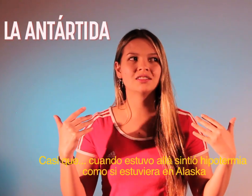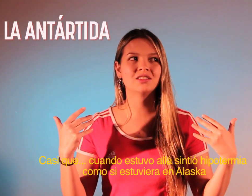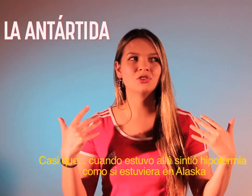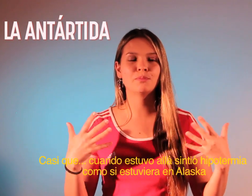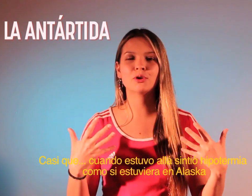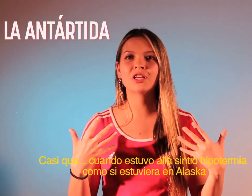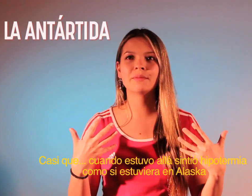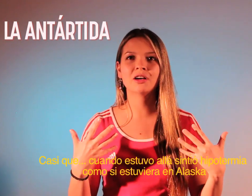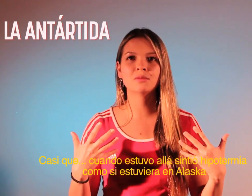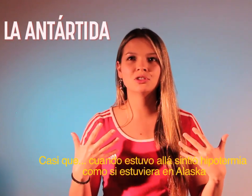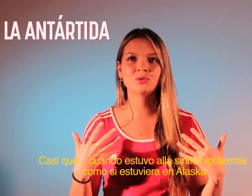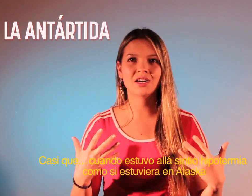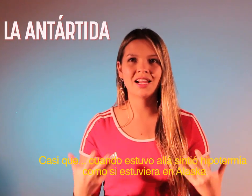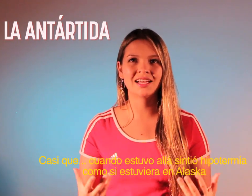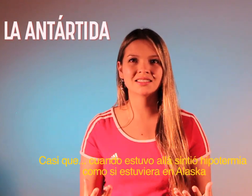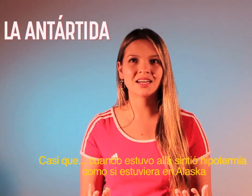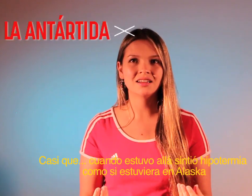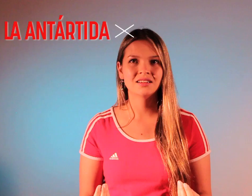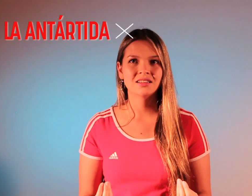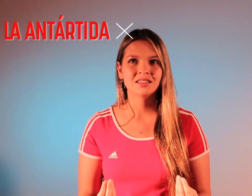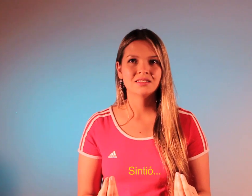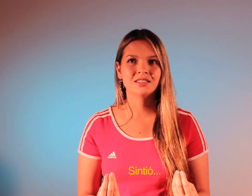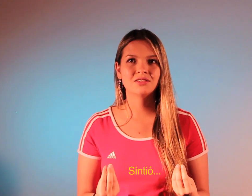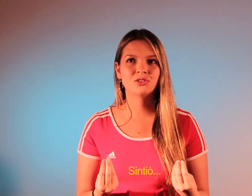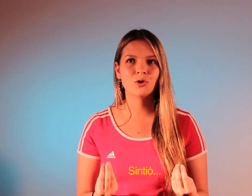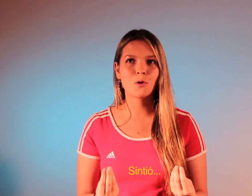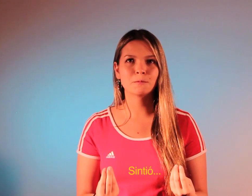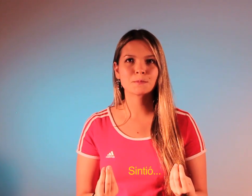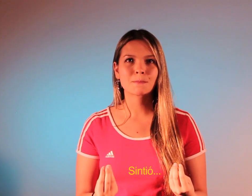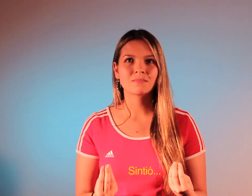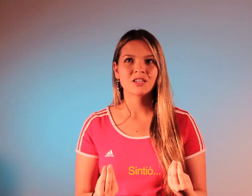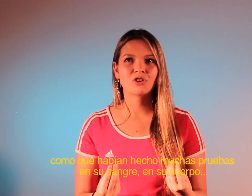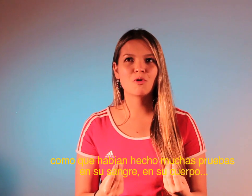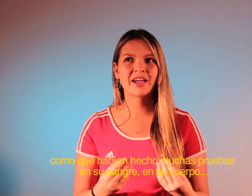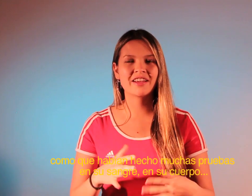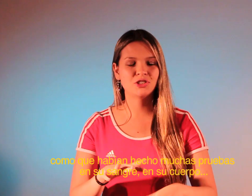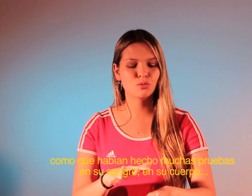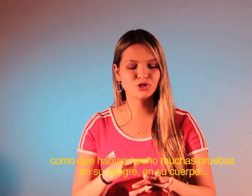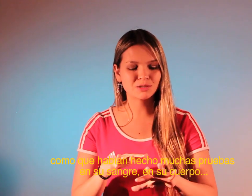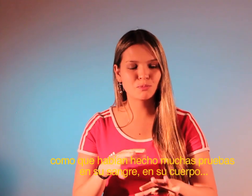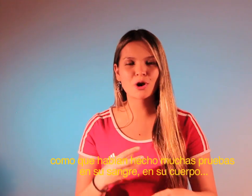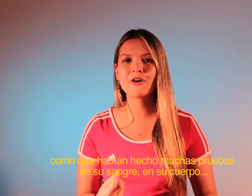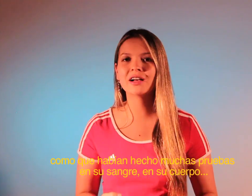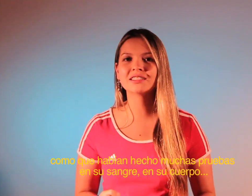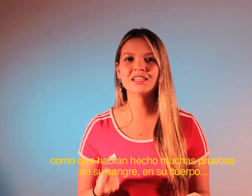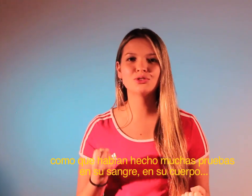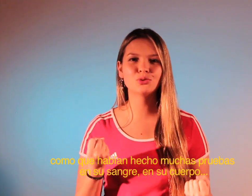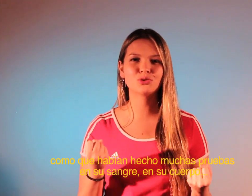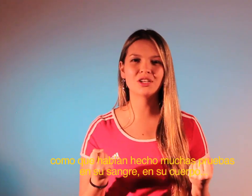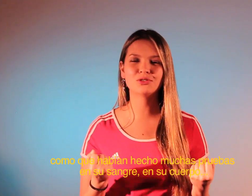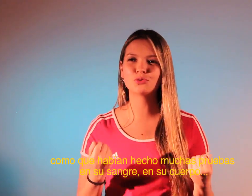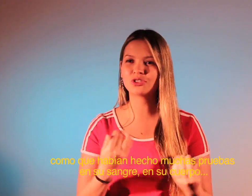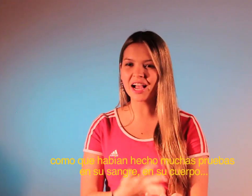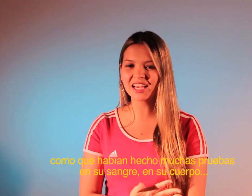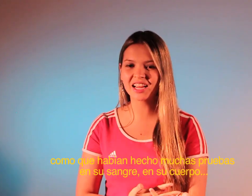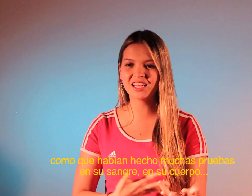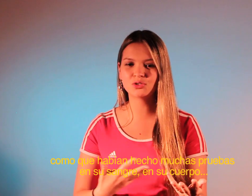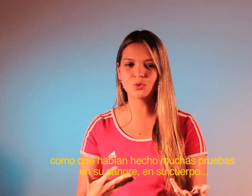sintió hipotermia como si estuviera en Alaska. Sintió como que habían hecho muchas pruebas en su sangre, en su